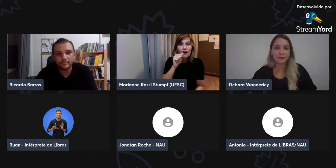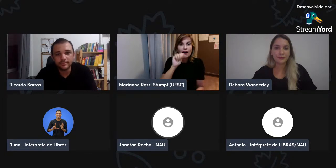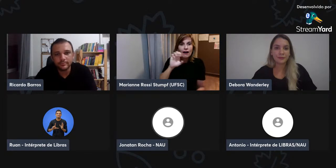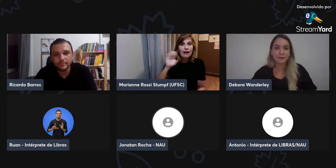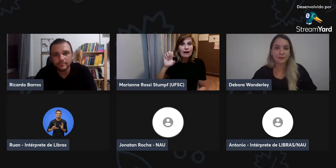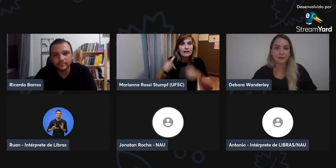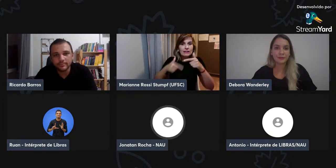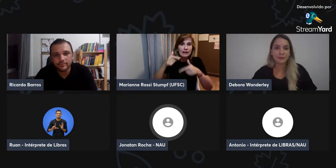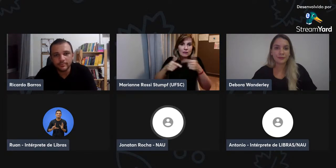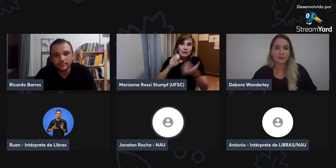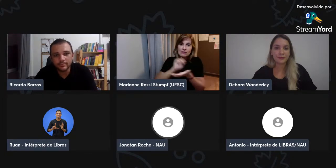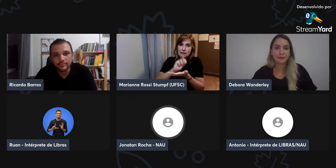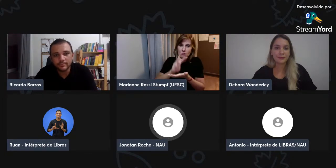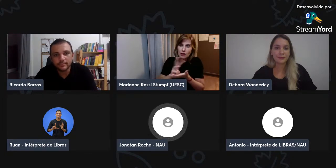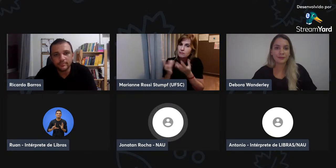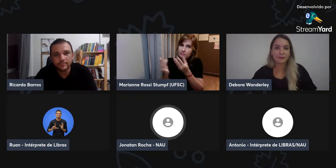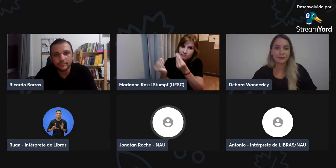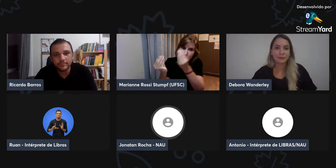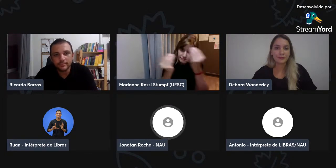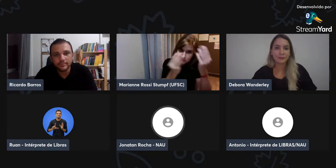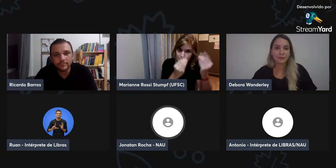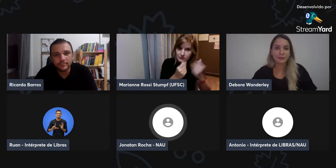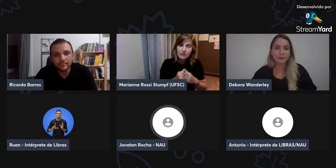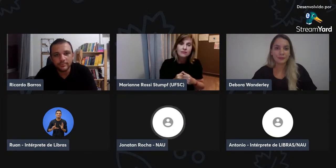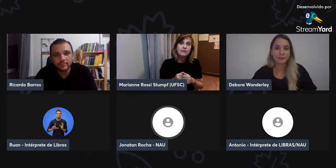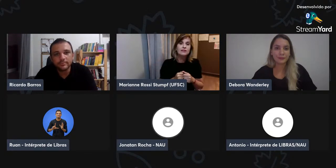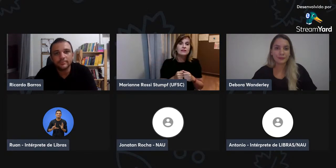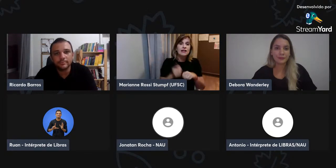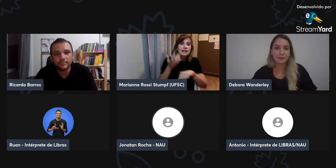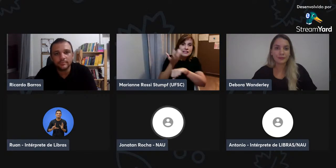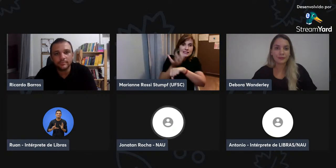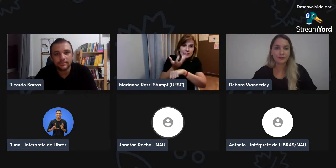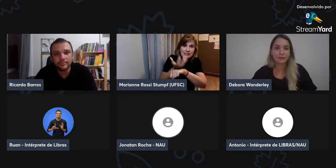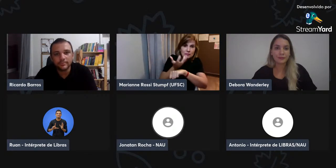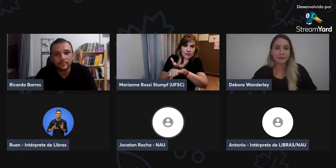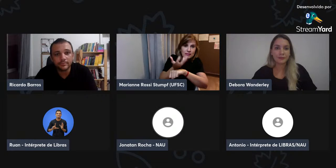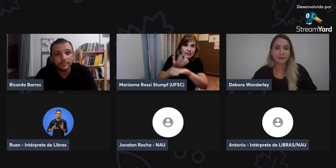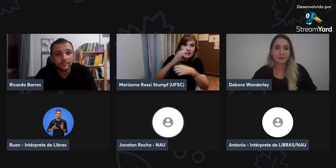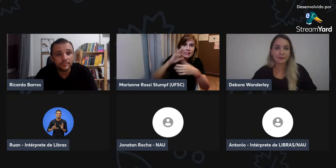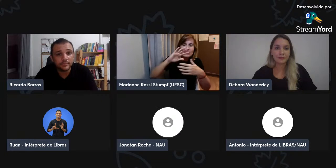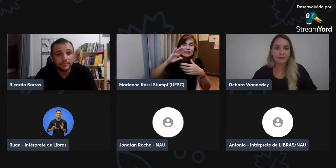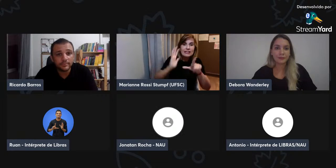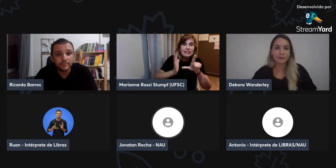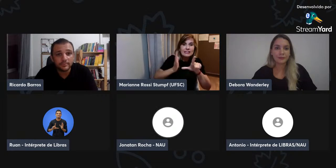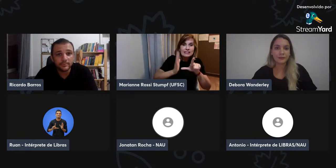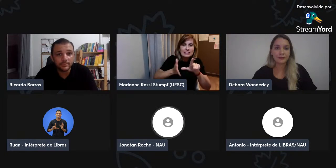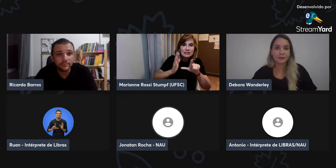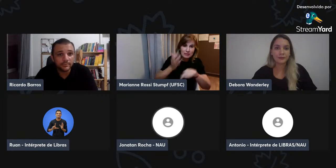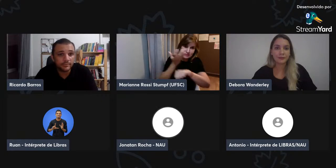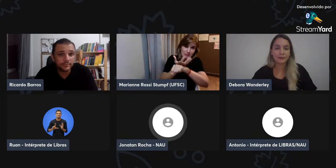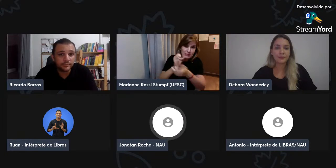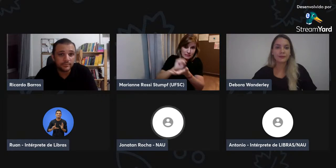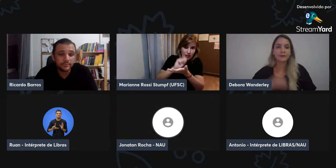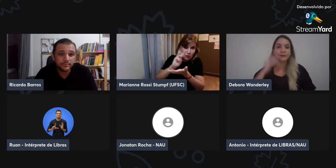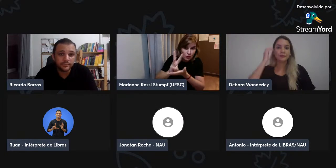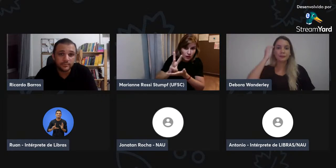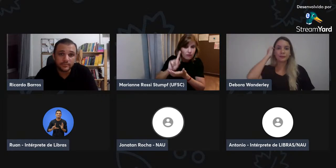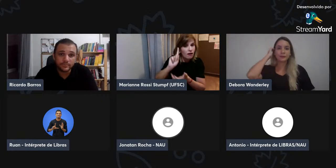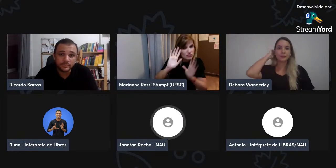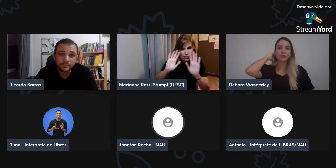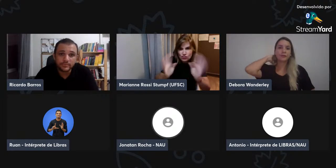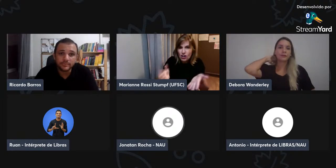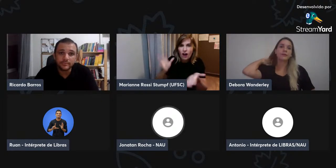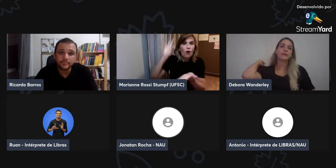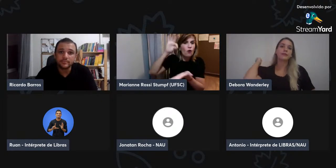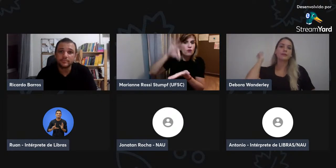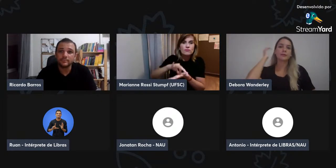Então, é importante divulgar do trabalho da escrita de sinais, além do atendimento educacional especializado, também a